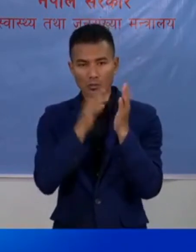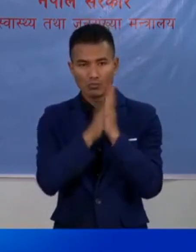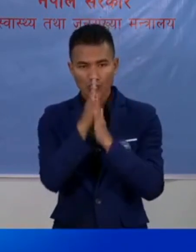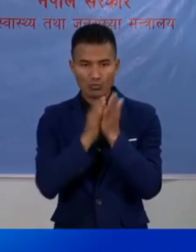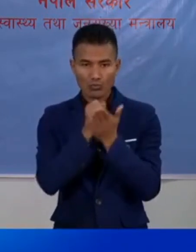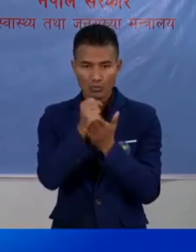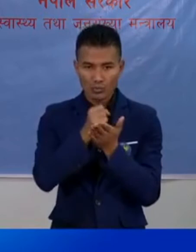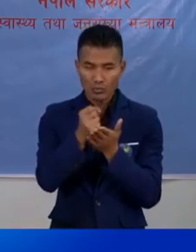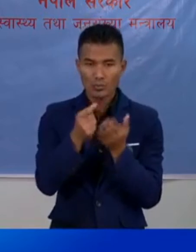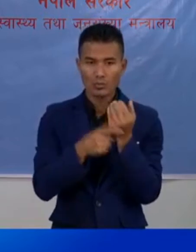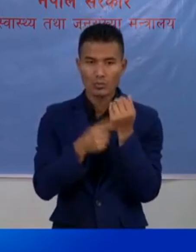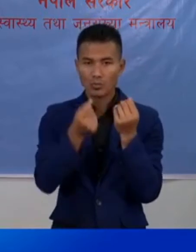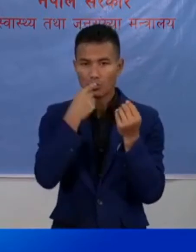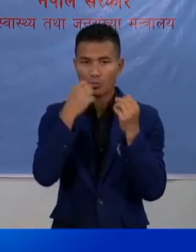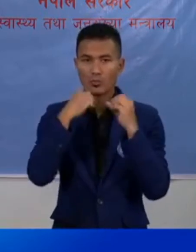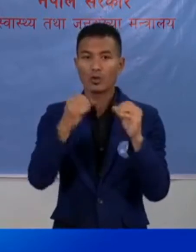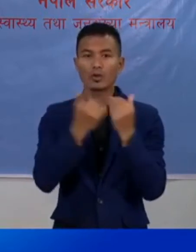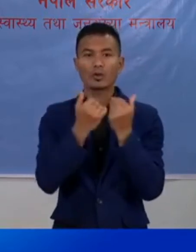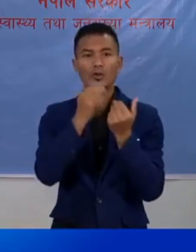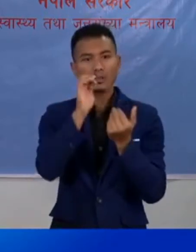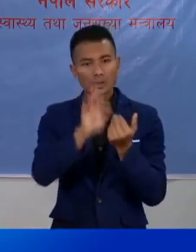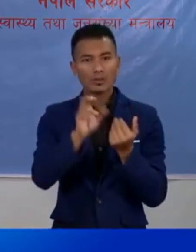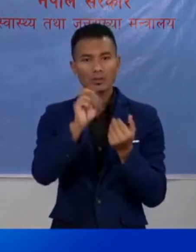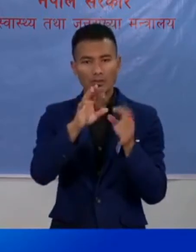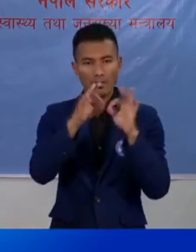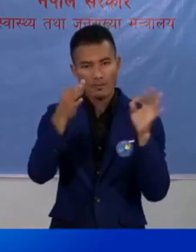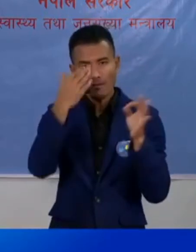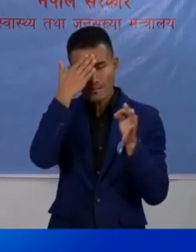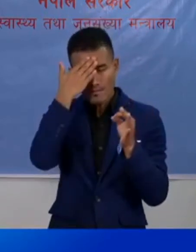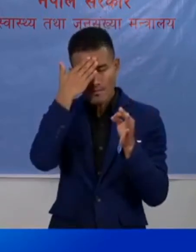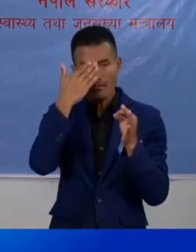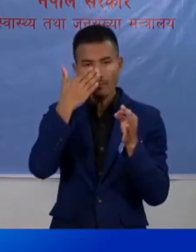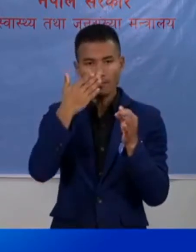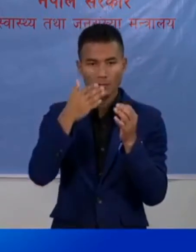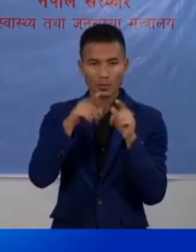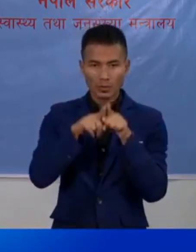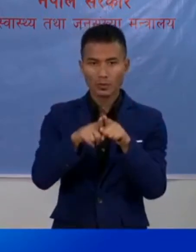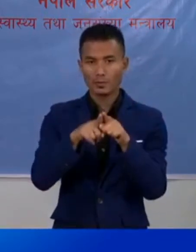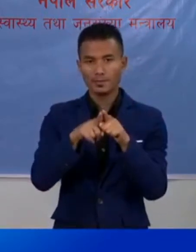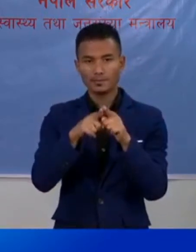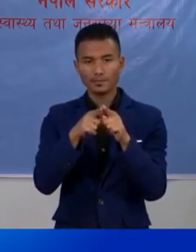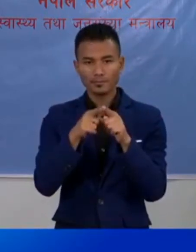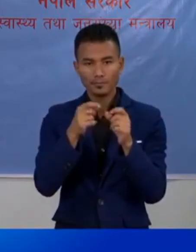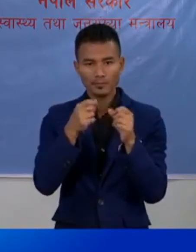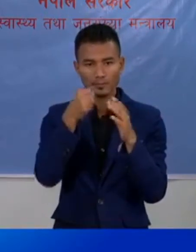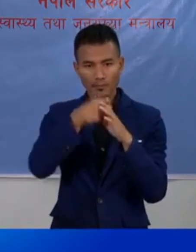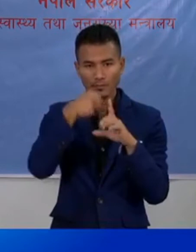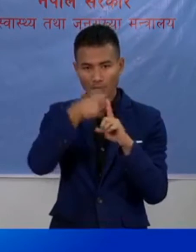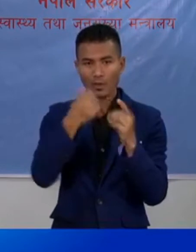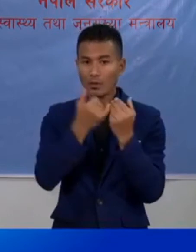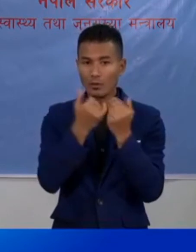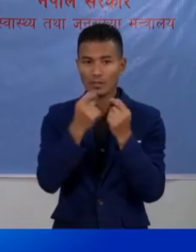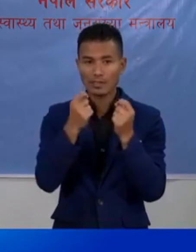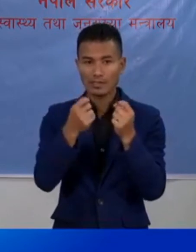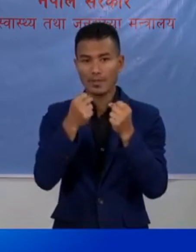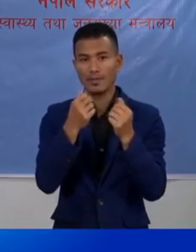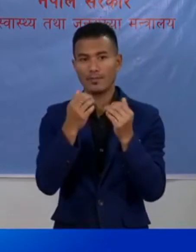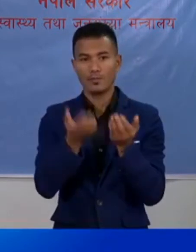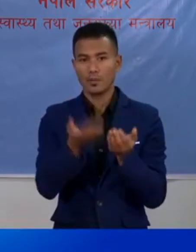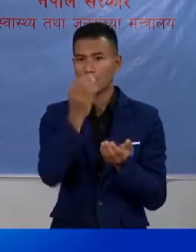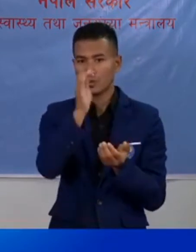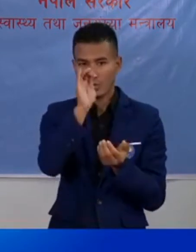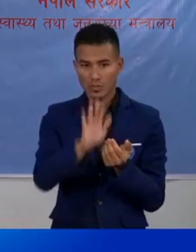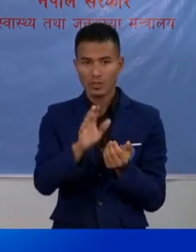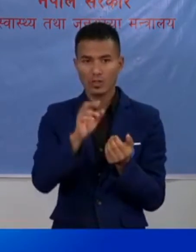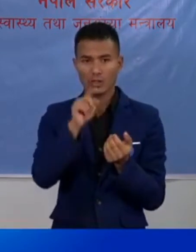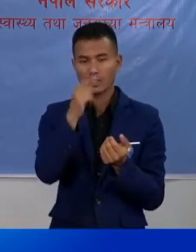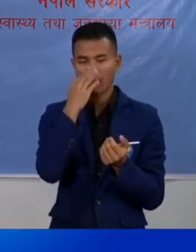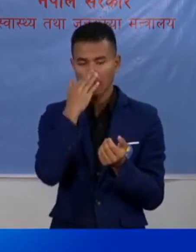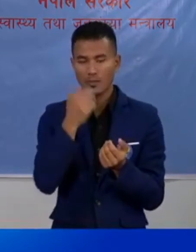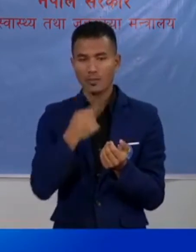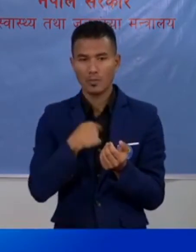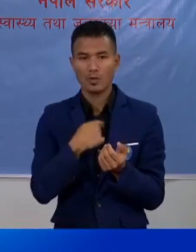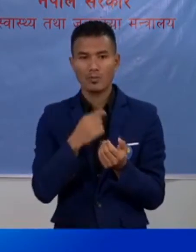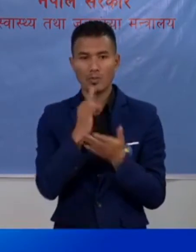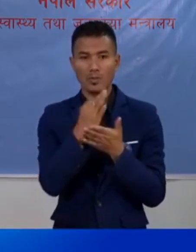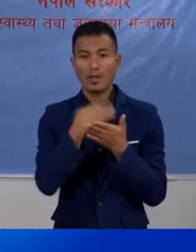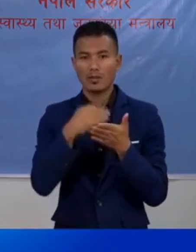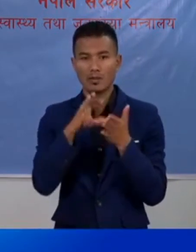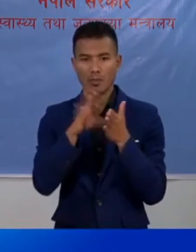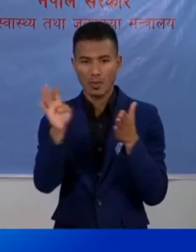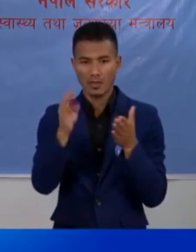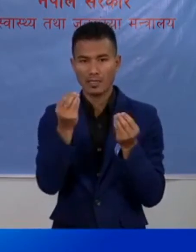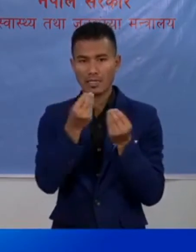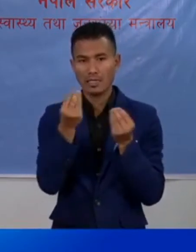प्रय